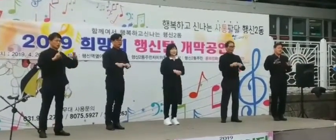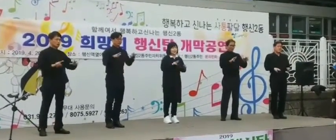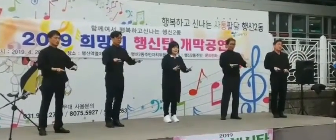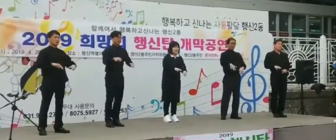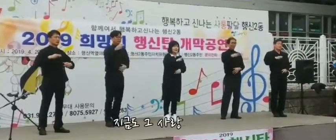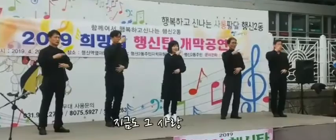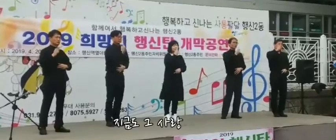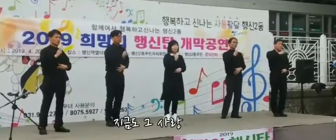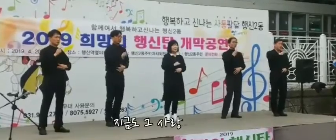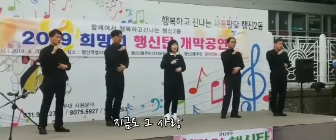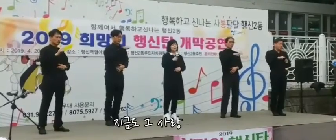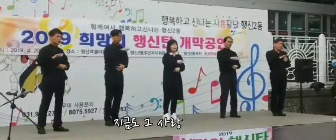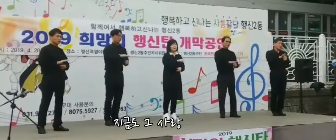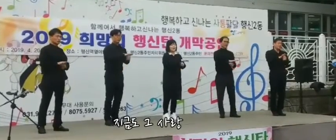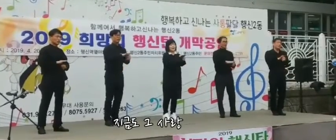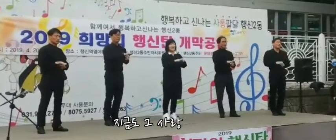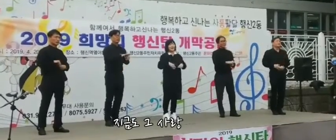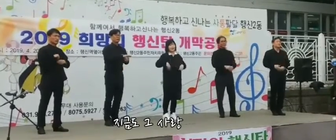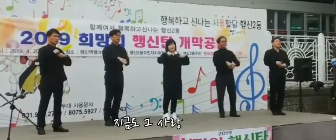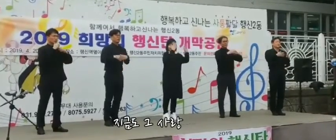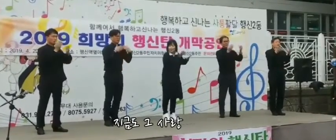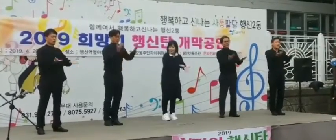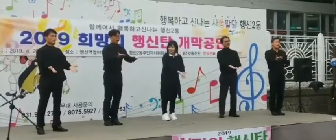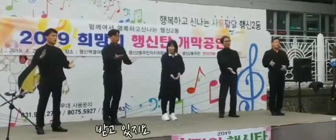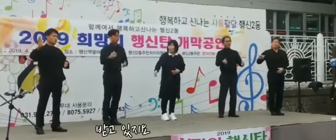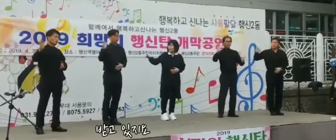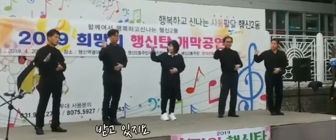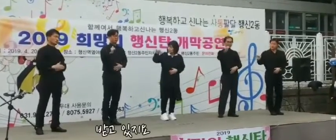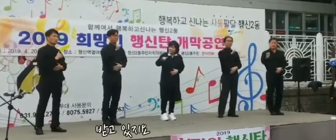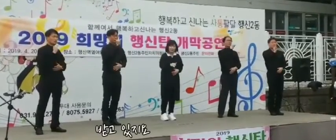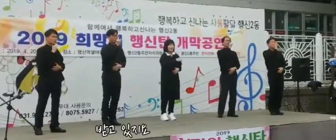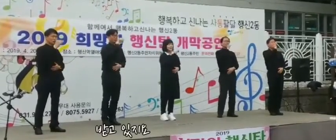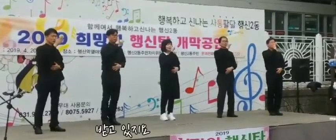지금도 그 사람 받고 있지요